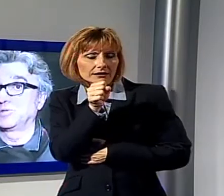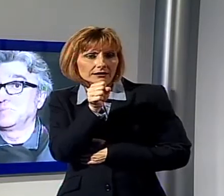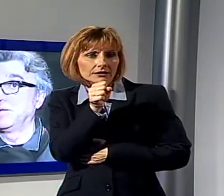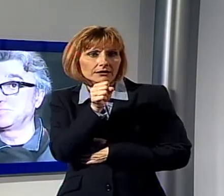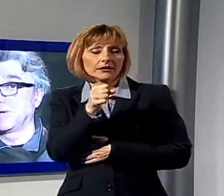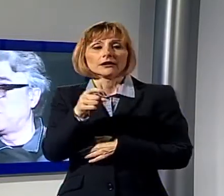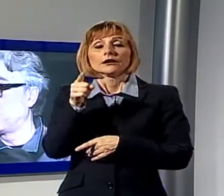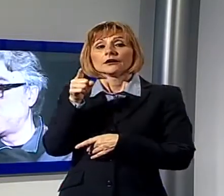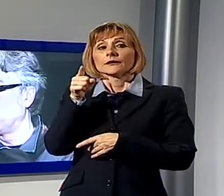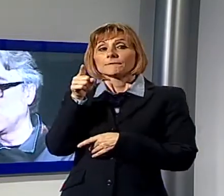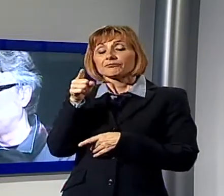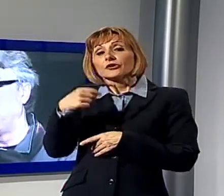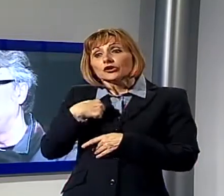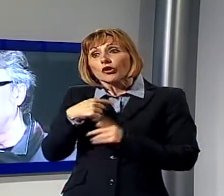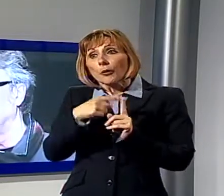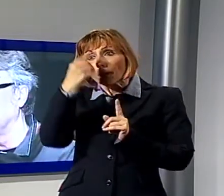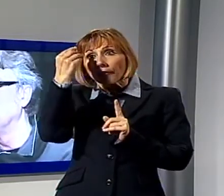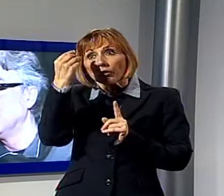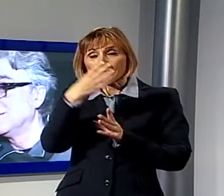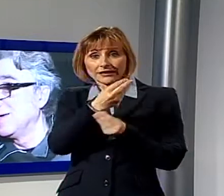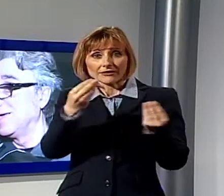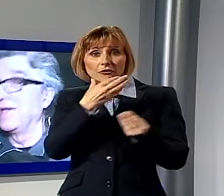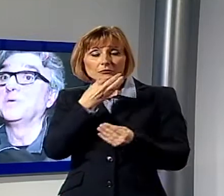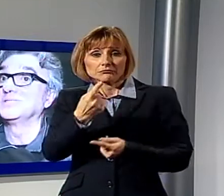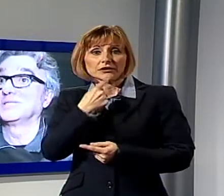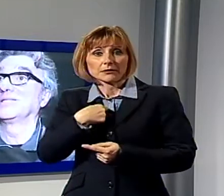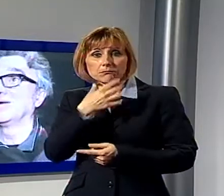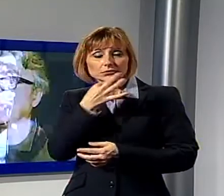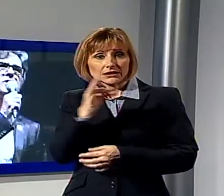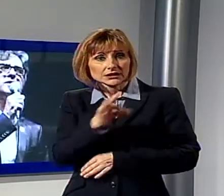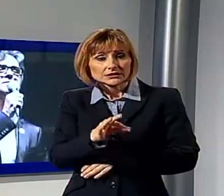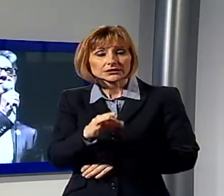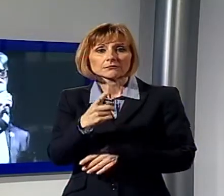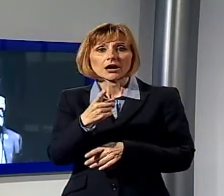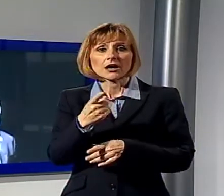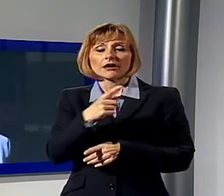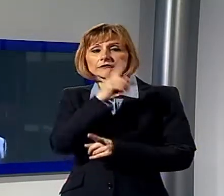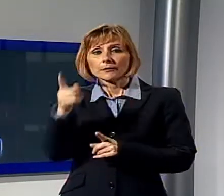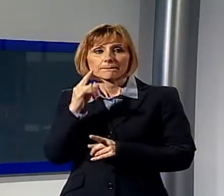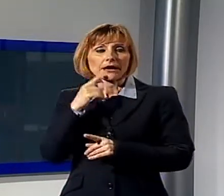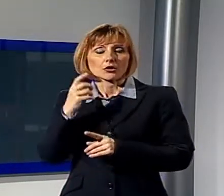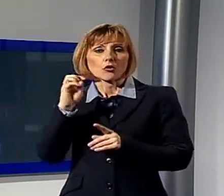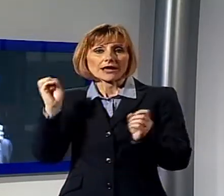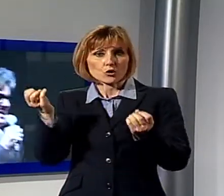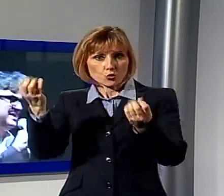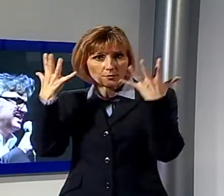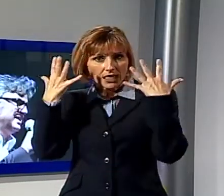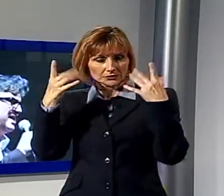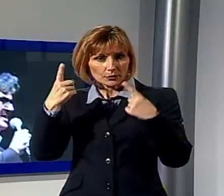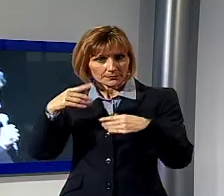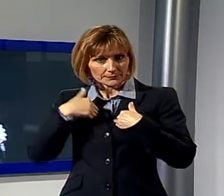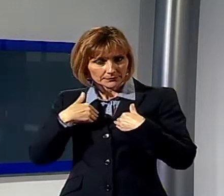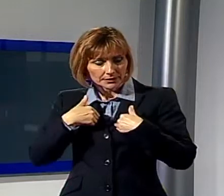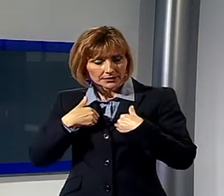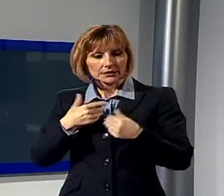mi disse una cosa bellissima che fino a quel momento nessuno mi aveva mai detto e questa è stata per me un'illuminazione. Tra i tanti brani